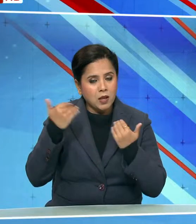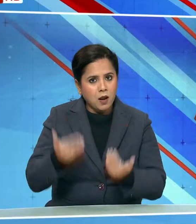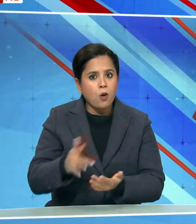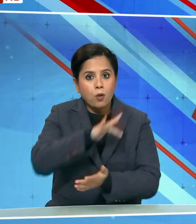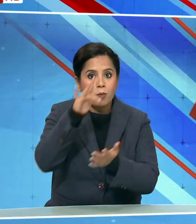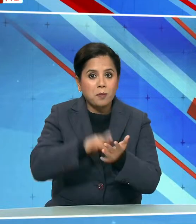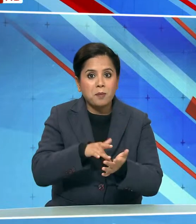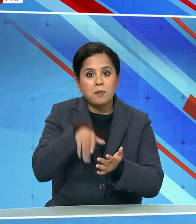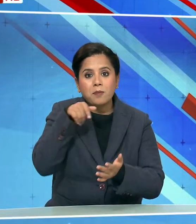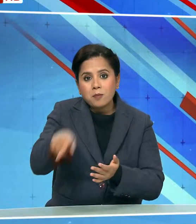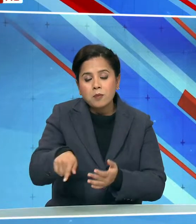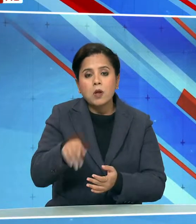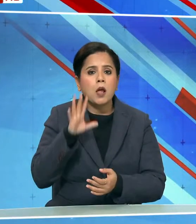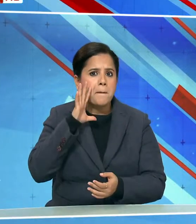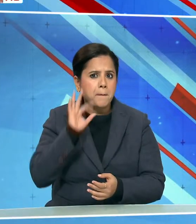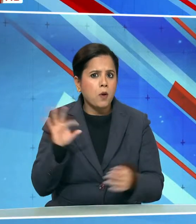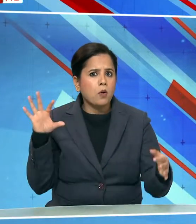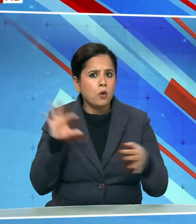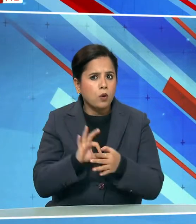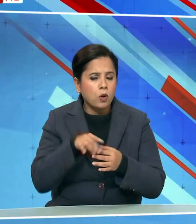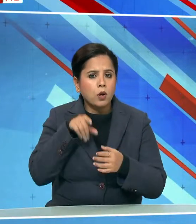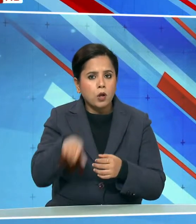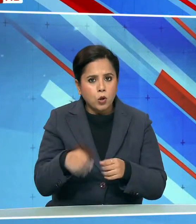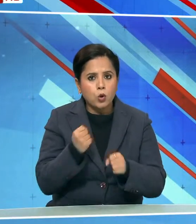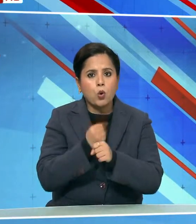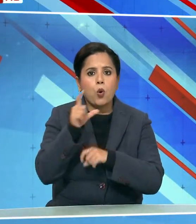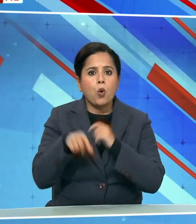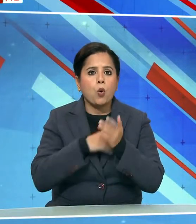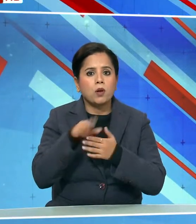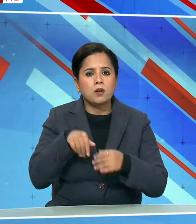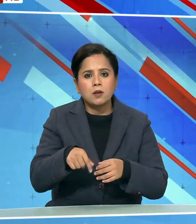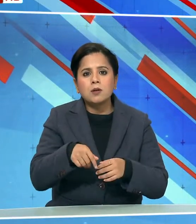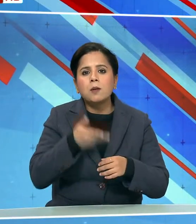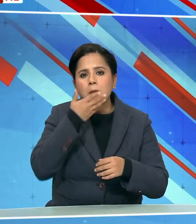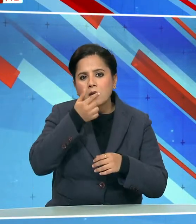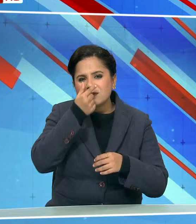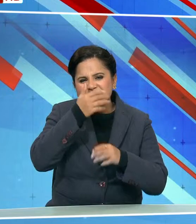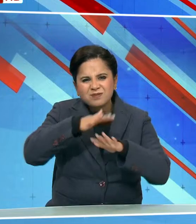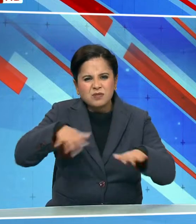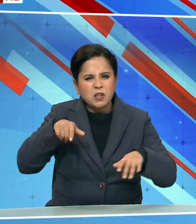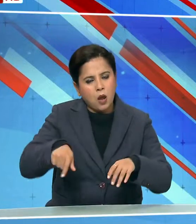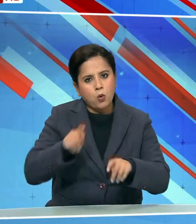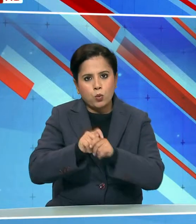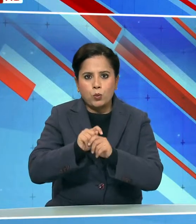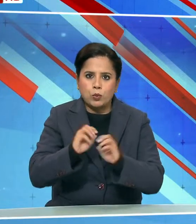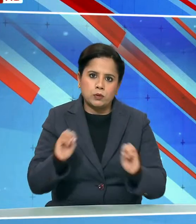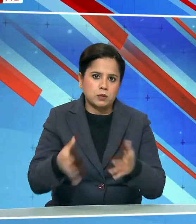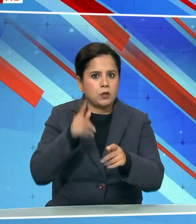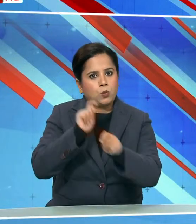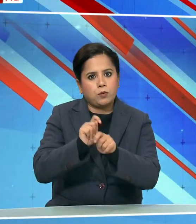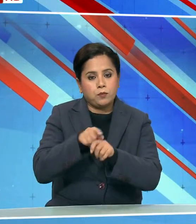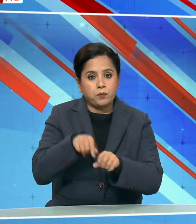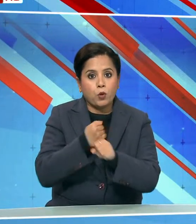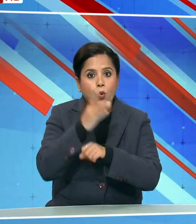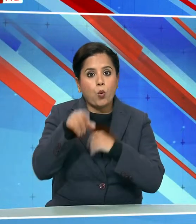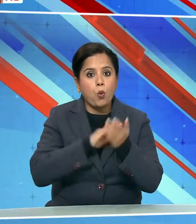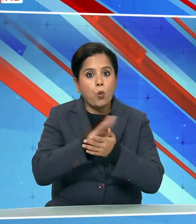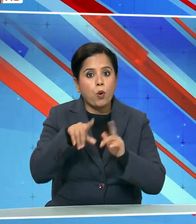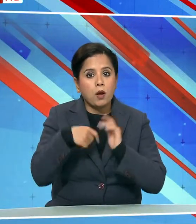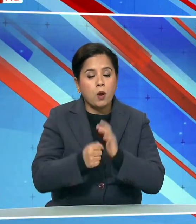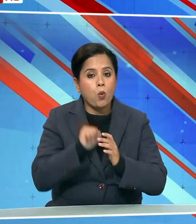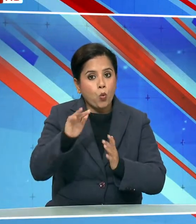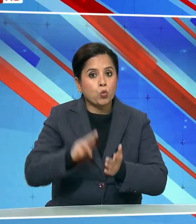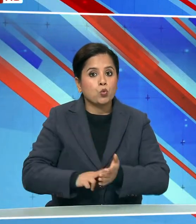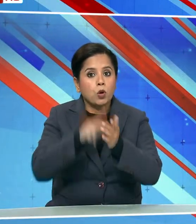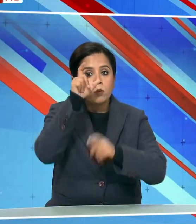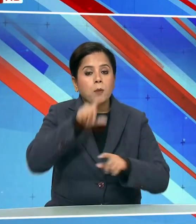ताल से जुड़ने वाले महत्वपूर्ण गोरधोया नाला के पुनरुधार का कारिश शुरू हो चुका है इससे गोरकपुर के उत्तरिक शुटर